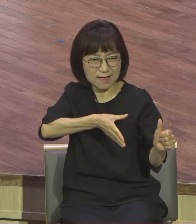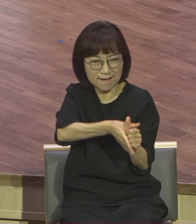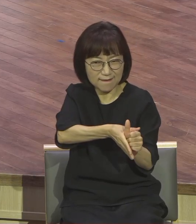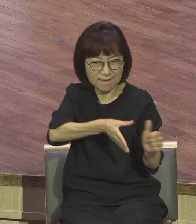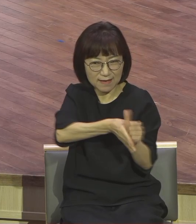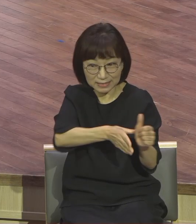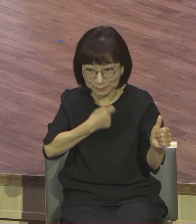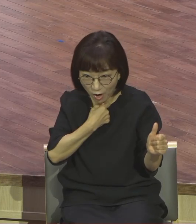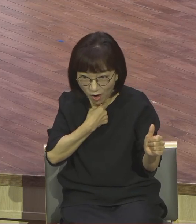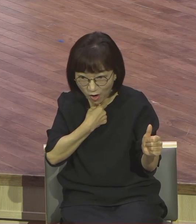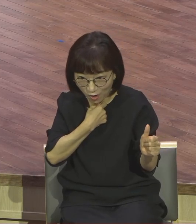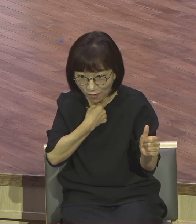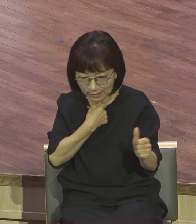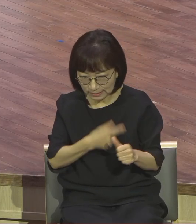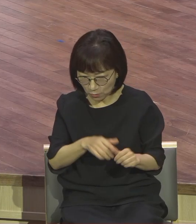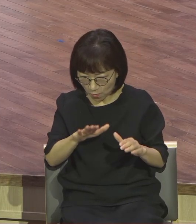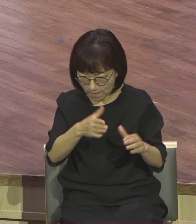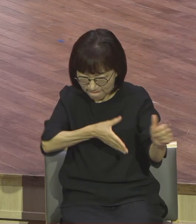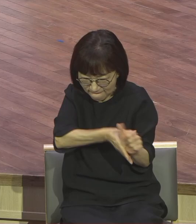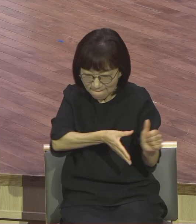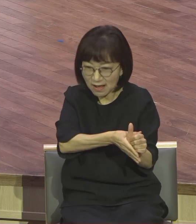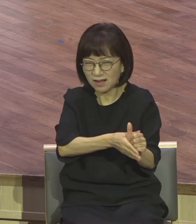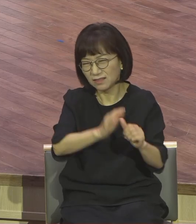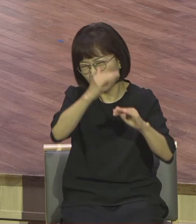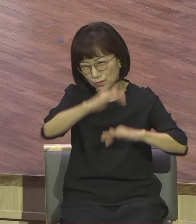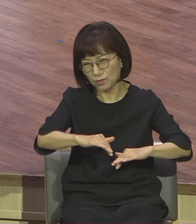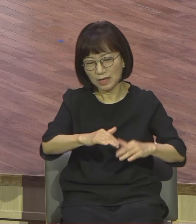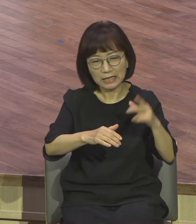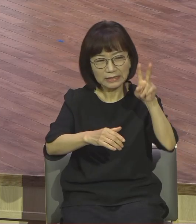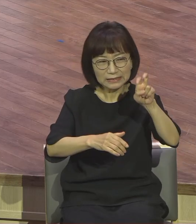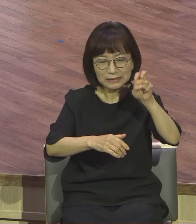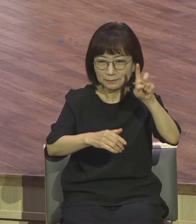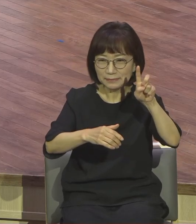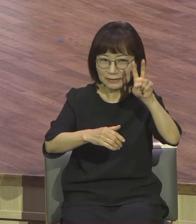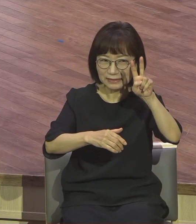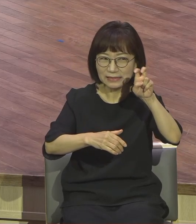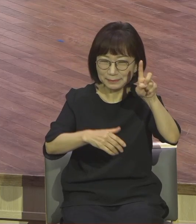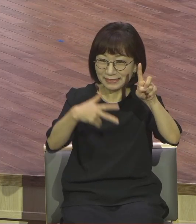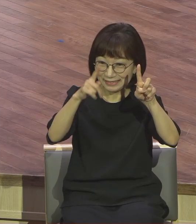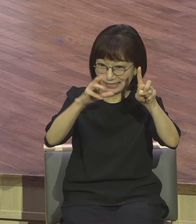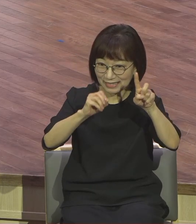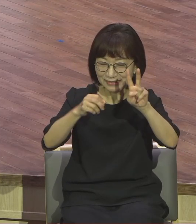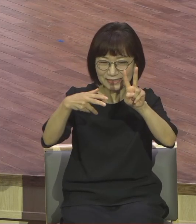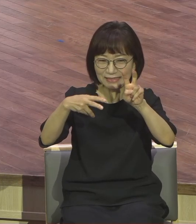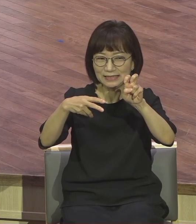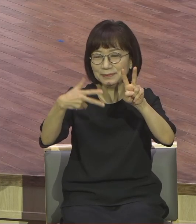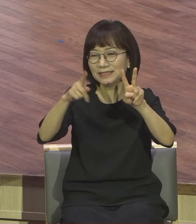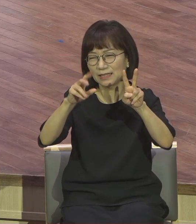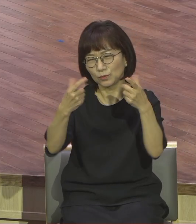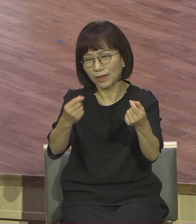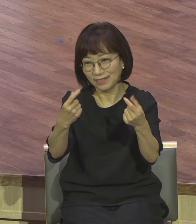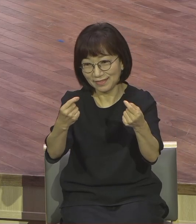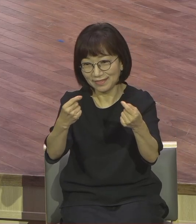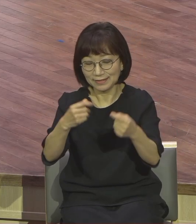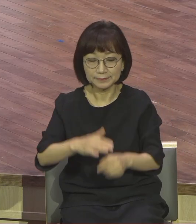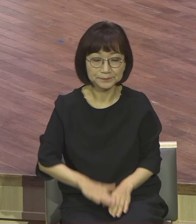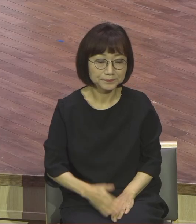공격하는 내용이 또 들어있습니다. 당시 유대사회에서는 여러 종교적